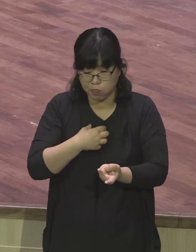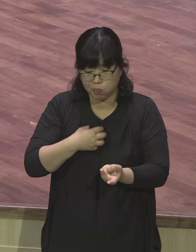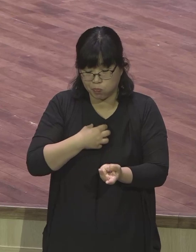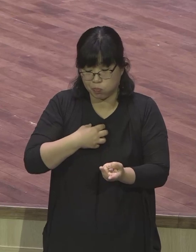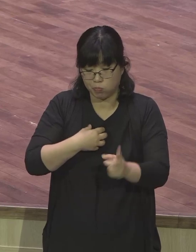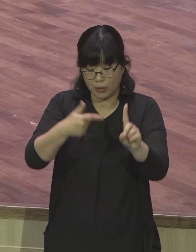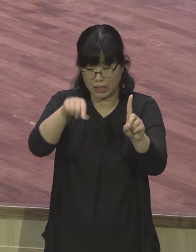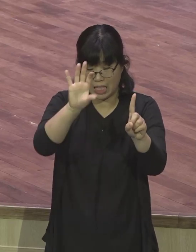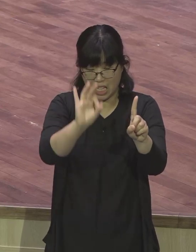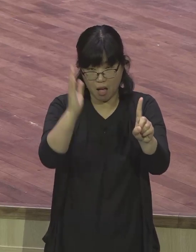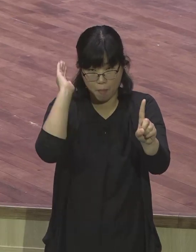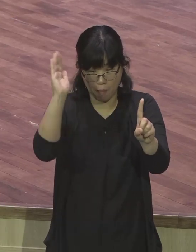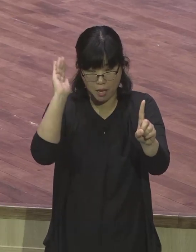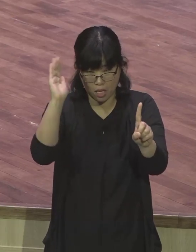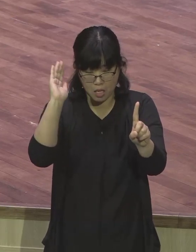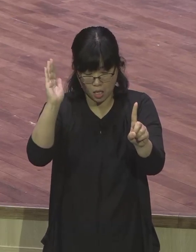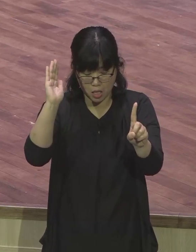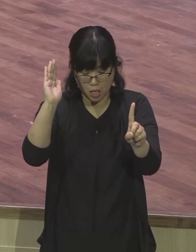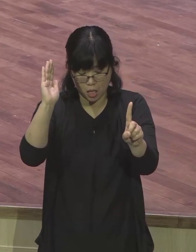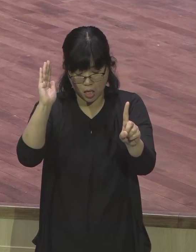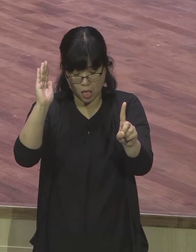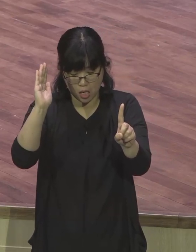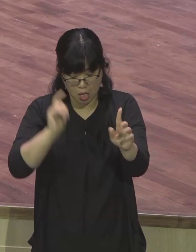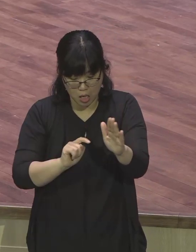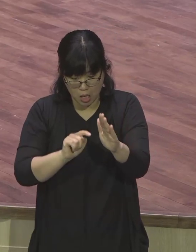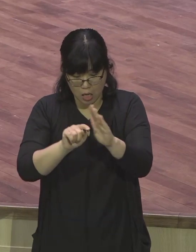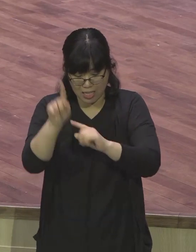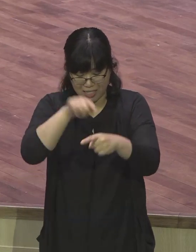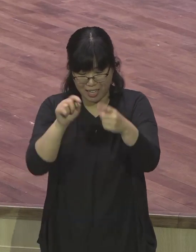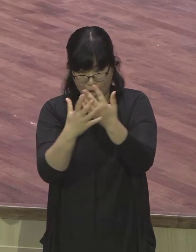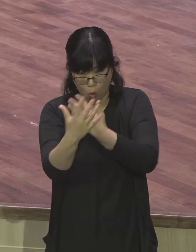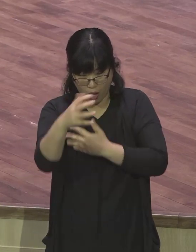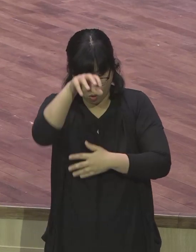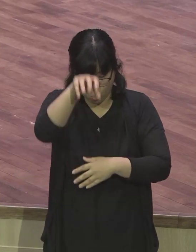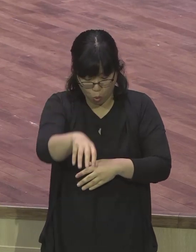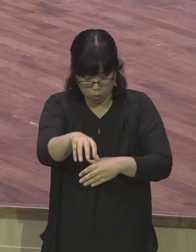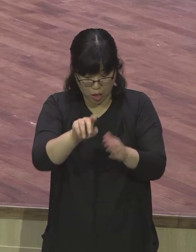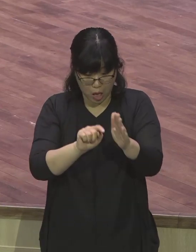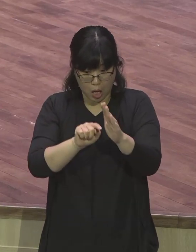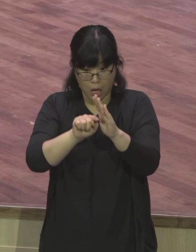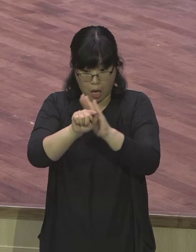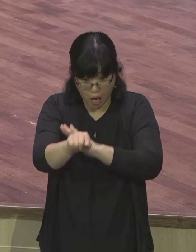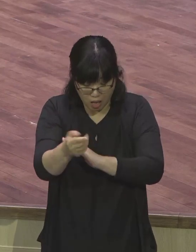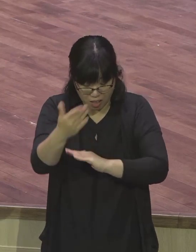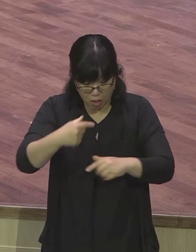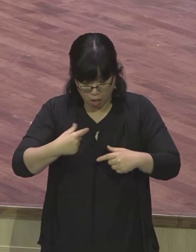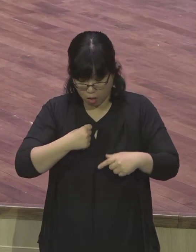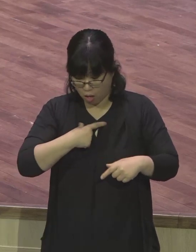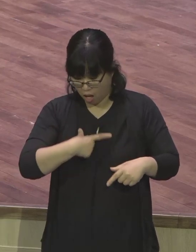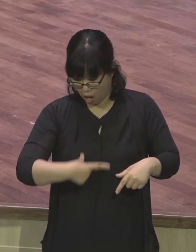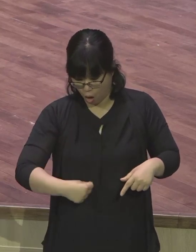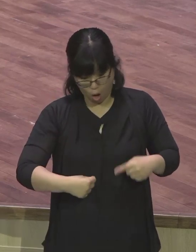날이었는데 또 대회장으로 들어가고자 했는데 스태프들이 명찰검사를 해서 못 들어가가지고